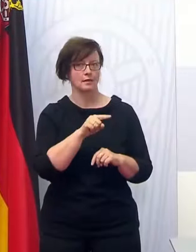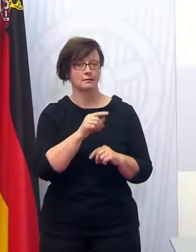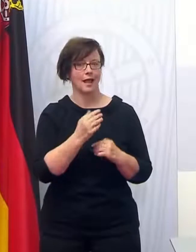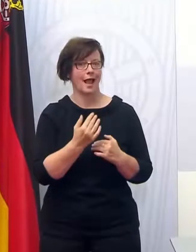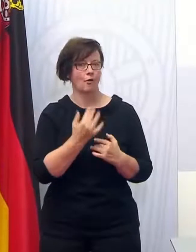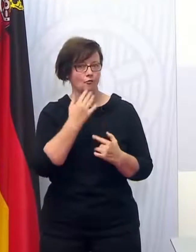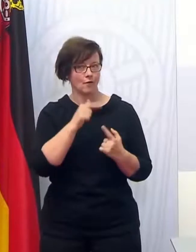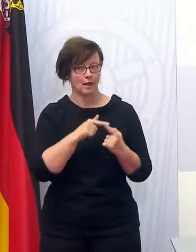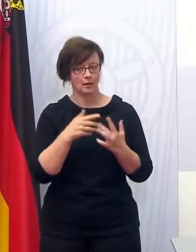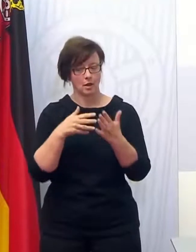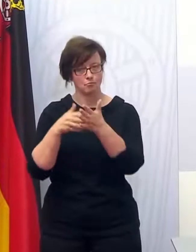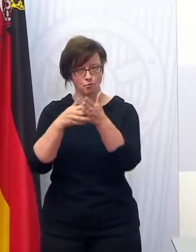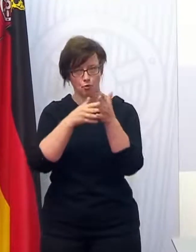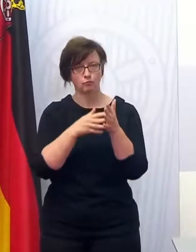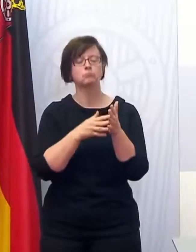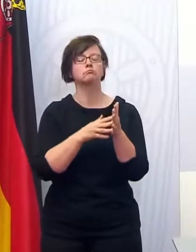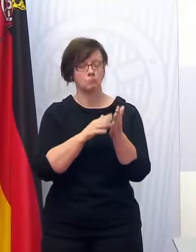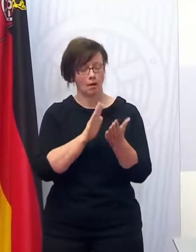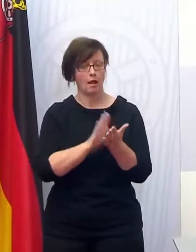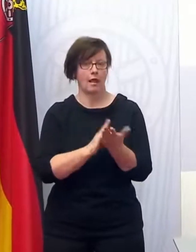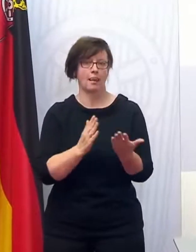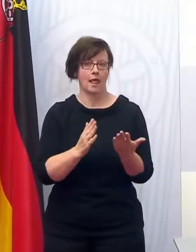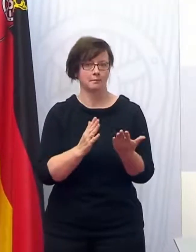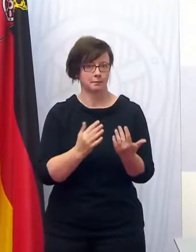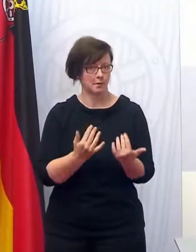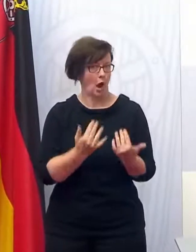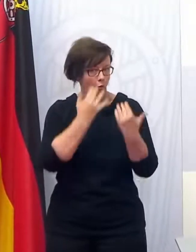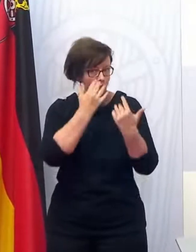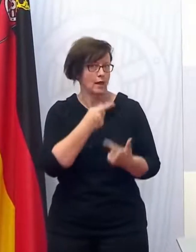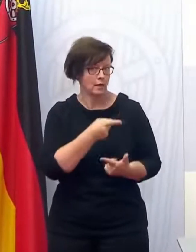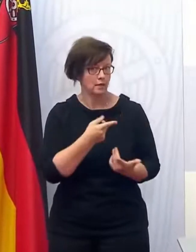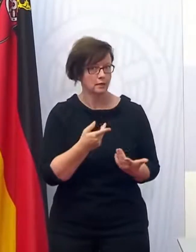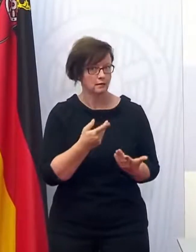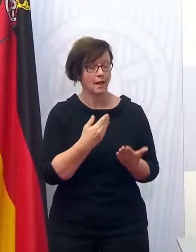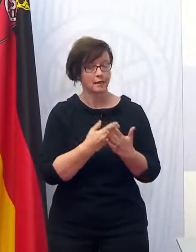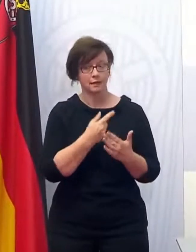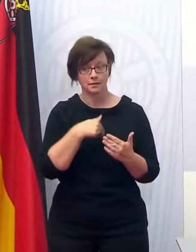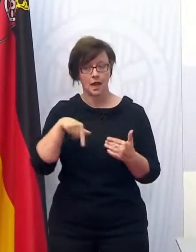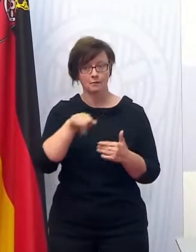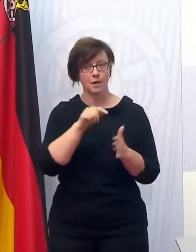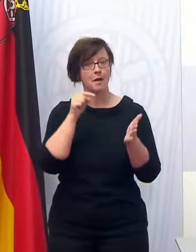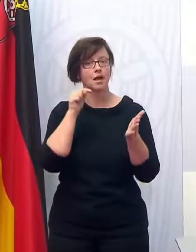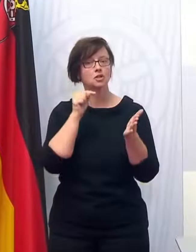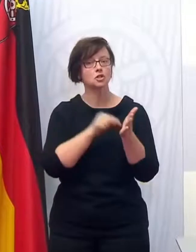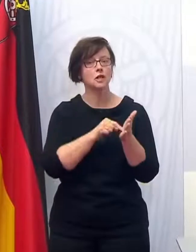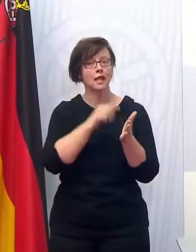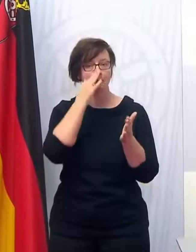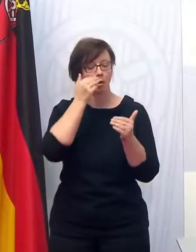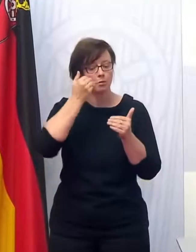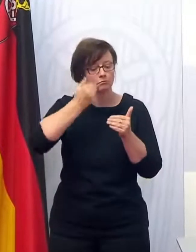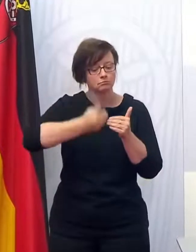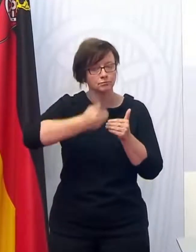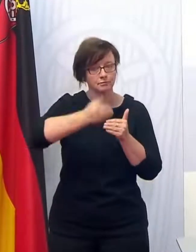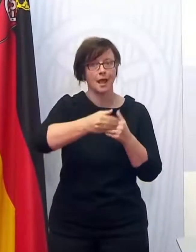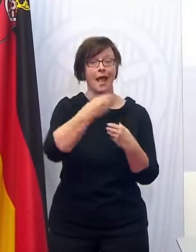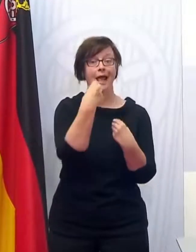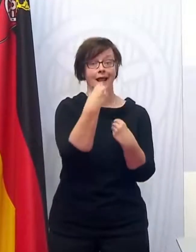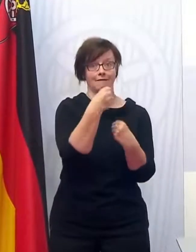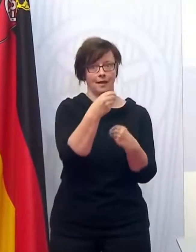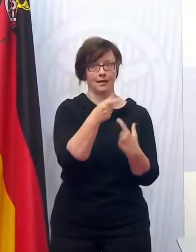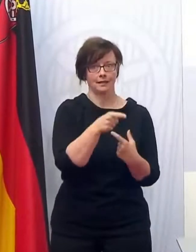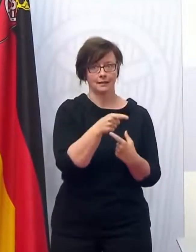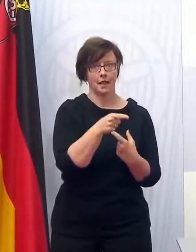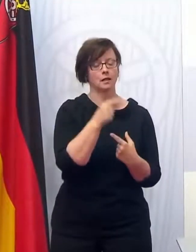Auffälligkeiten ja durchaus funktioniert und so Sachen auch auffallen. Deswegen gehen wir nach unseren stichprobenartigen Überprüfungen der Qualität der